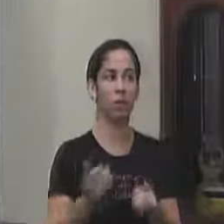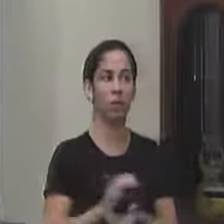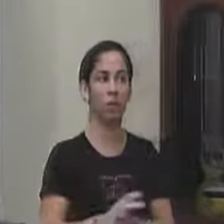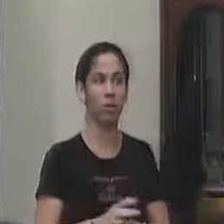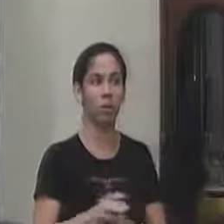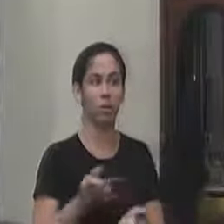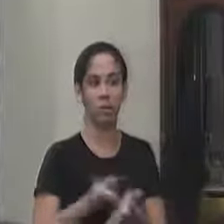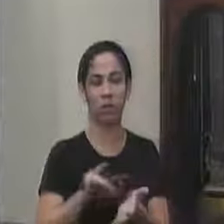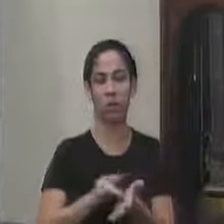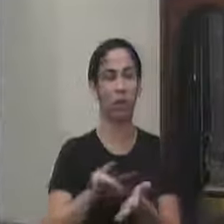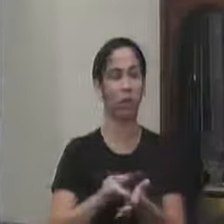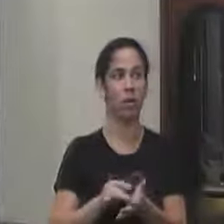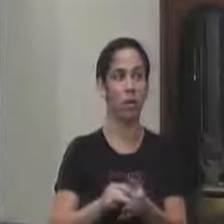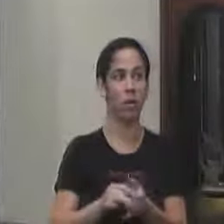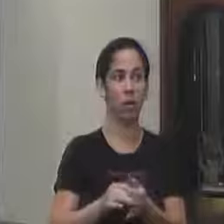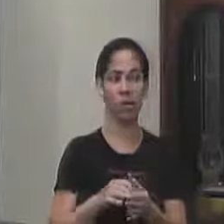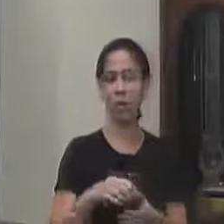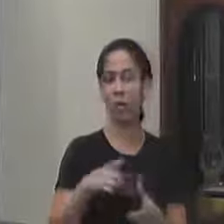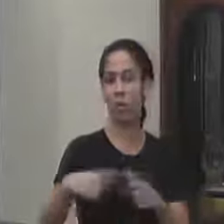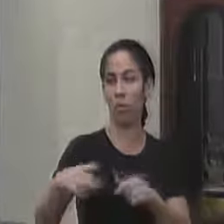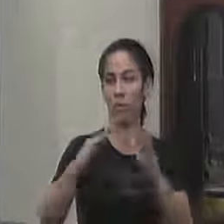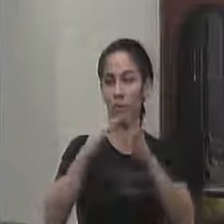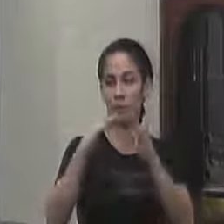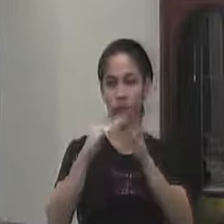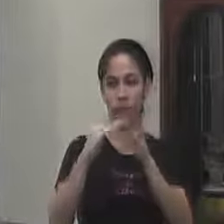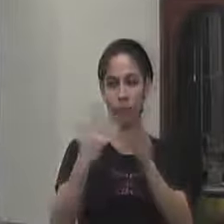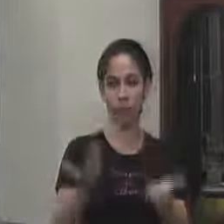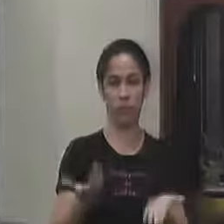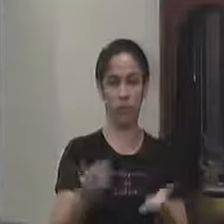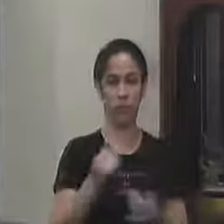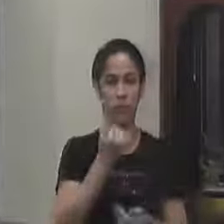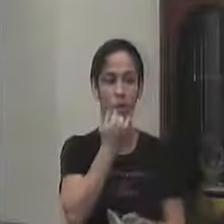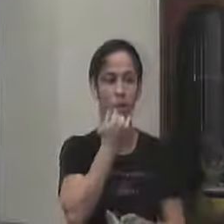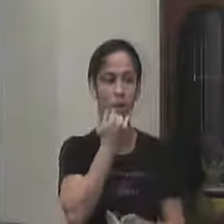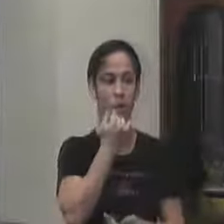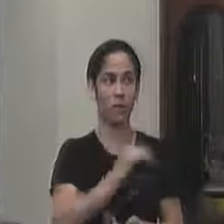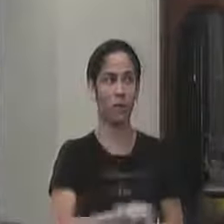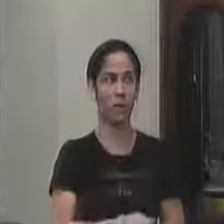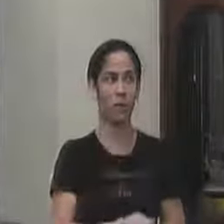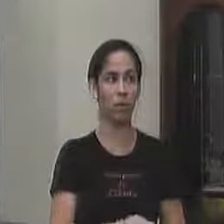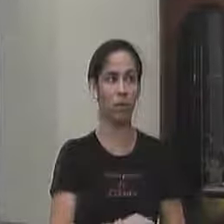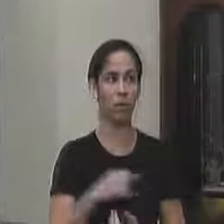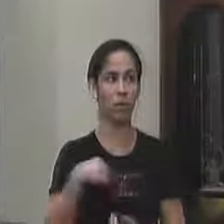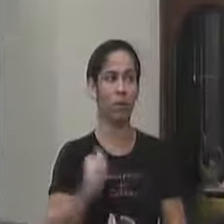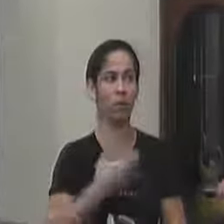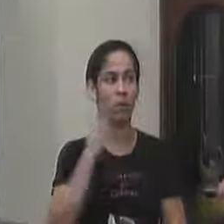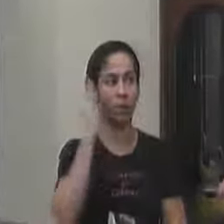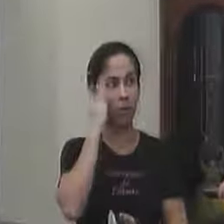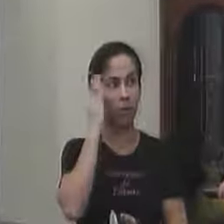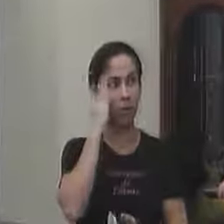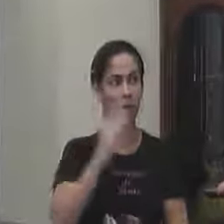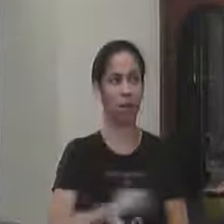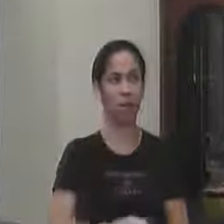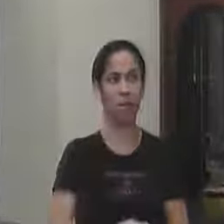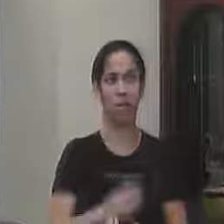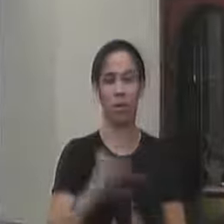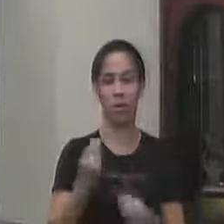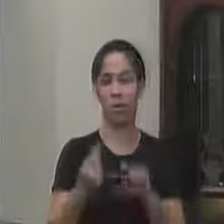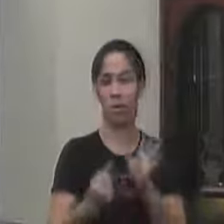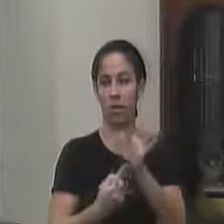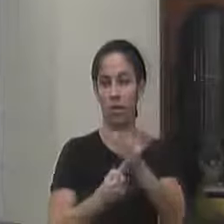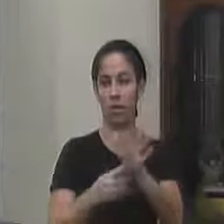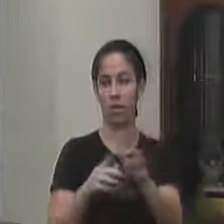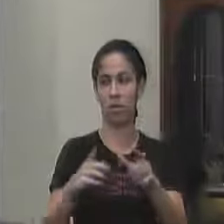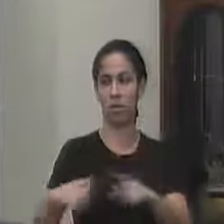que realmente rege é o endereço e me desculpe eu falar uma coisa aqui mas nós sabemos que tem muitos que apresentam o